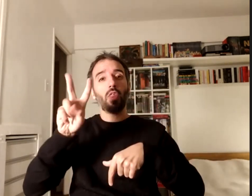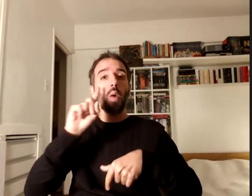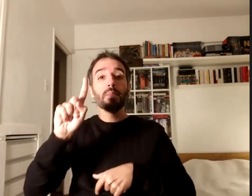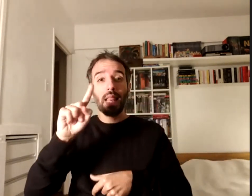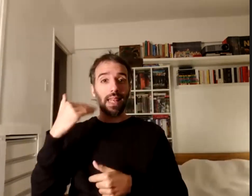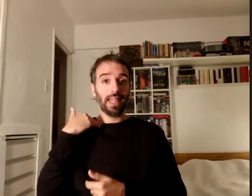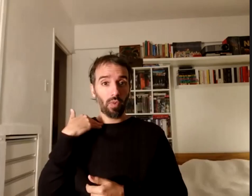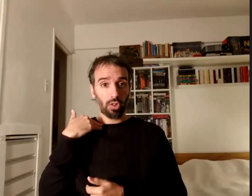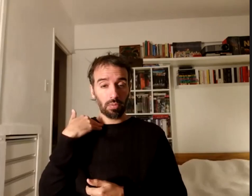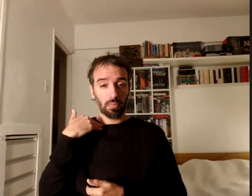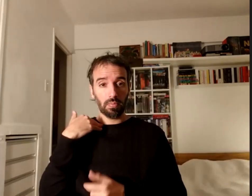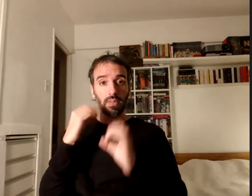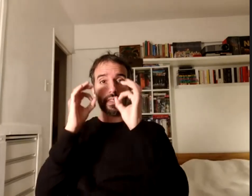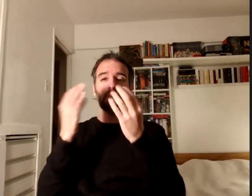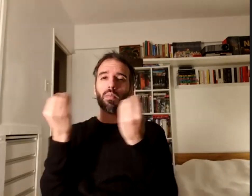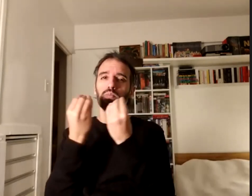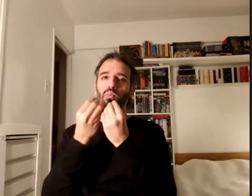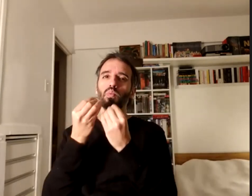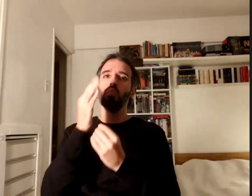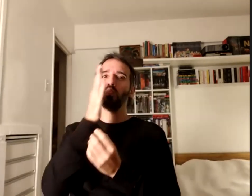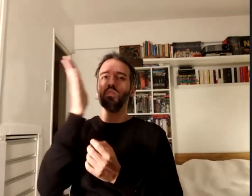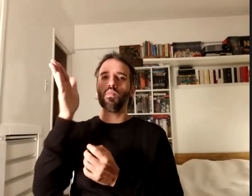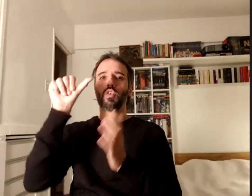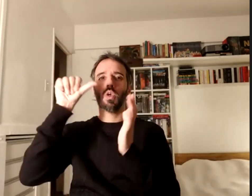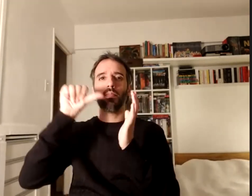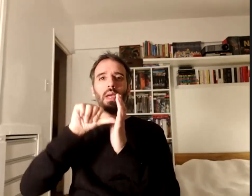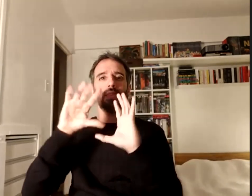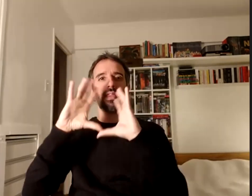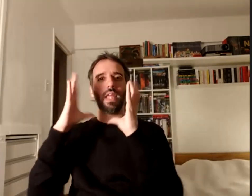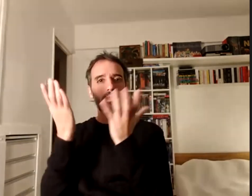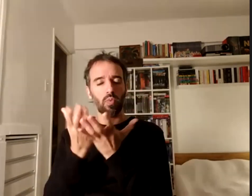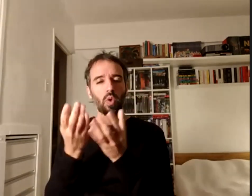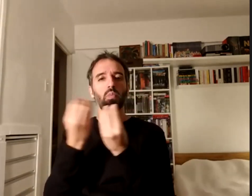llegamos a muchos países del mundo muchos usuarios con discapacidad visual pero hay